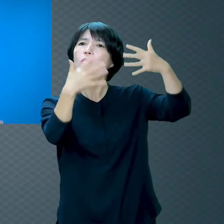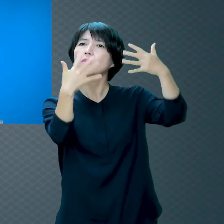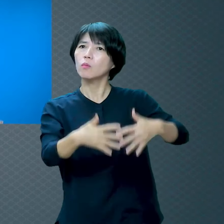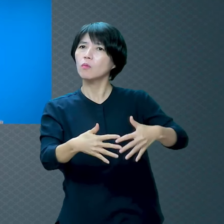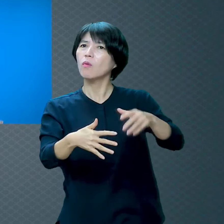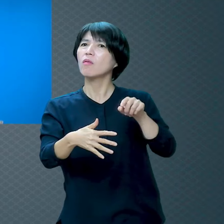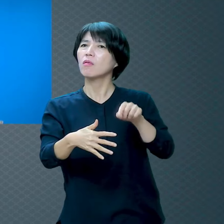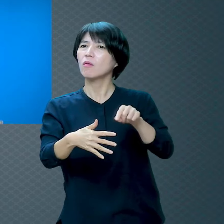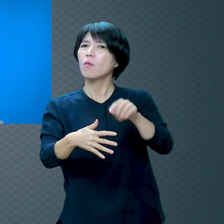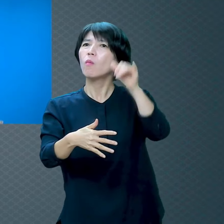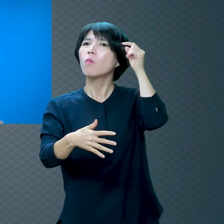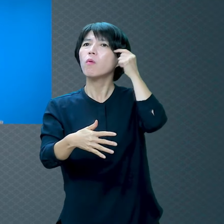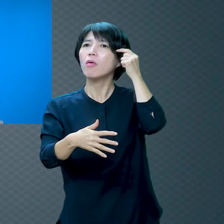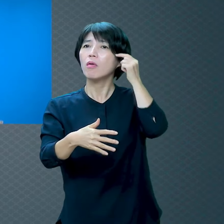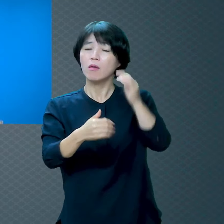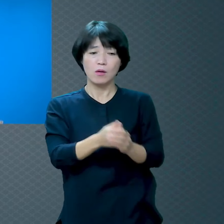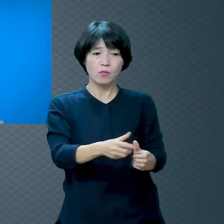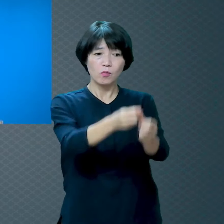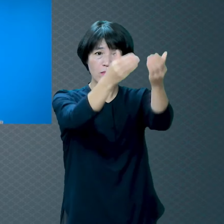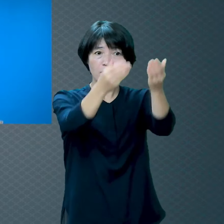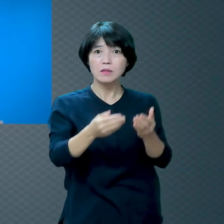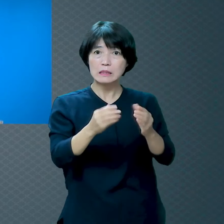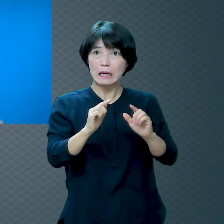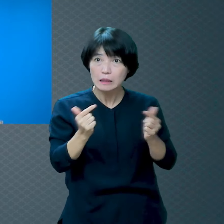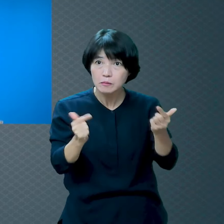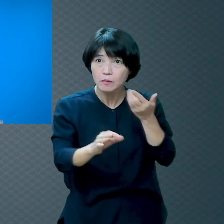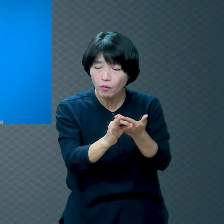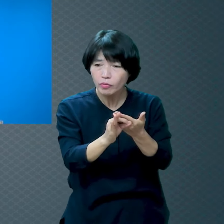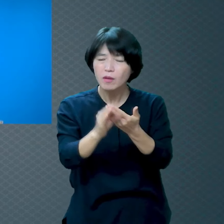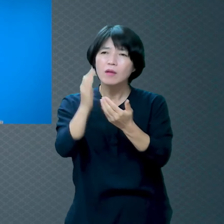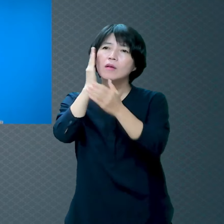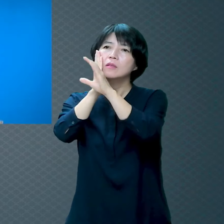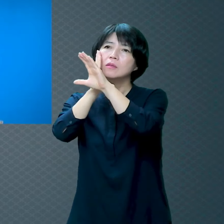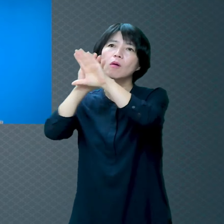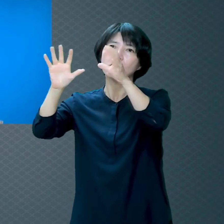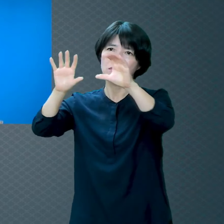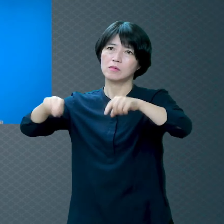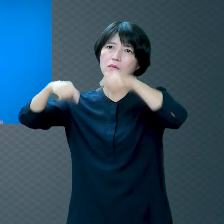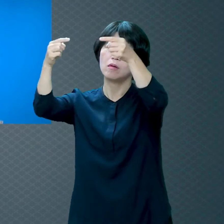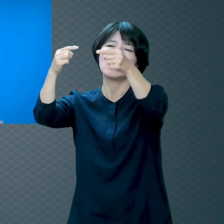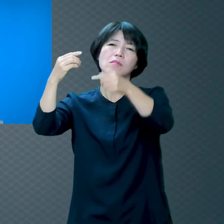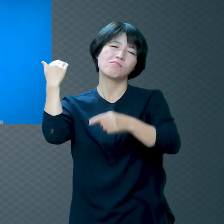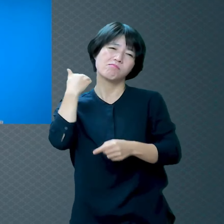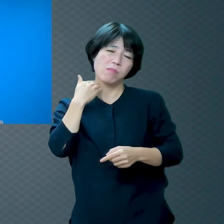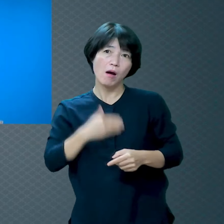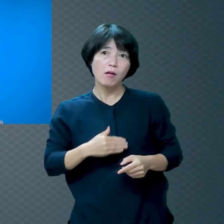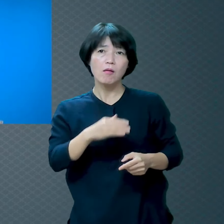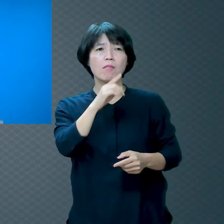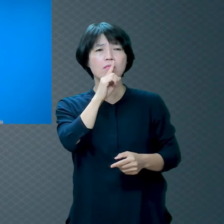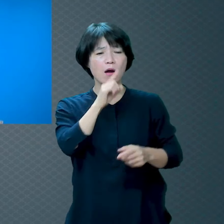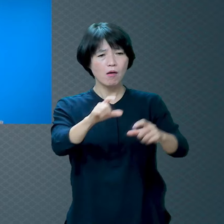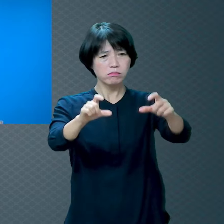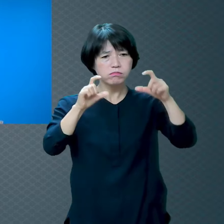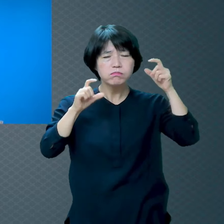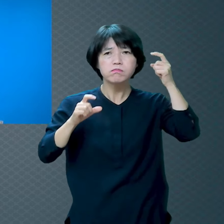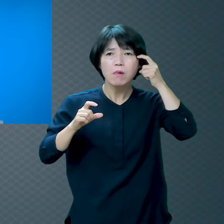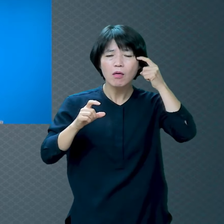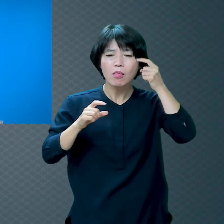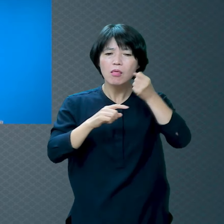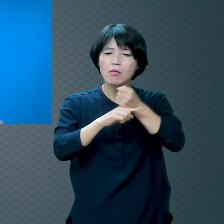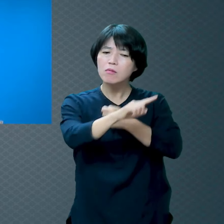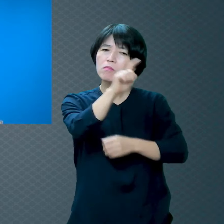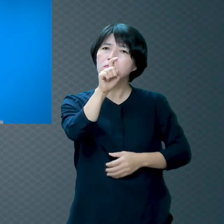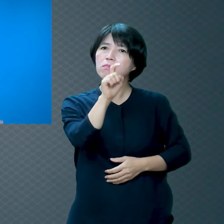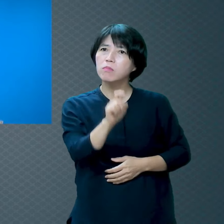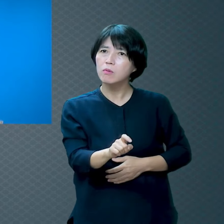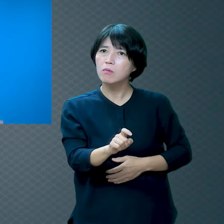구원을 받지 않으면 천국에 갈 수 없다 이렇게 말씀하시는지 이유를